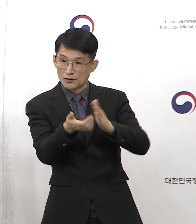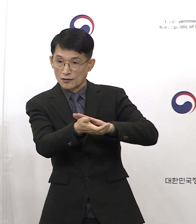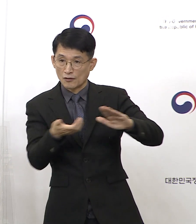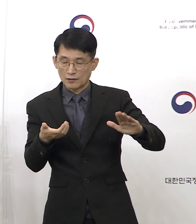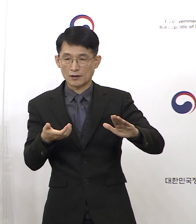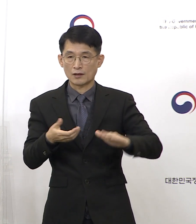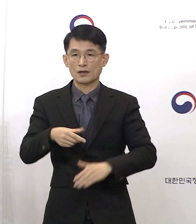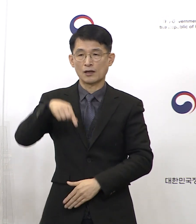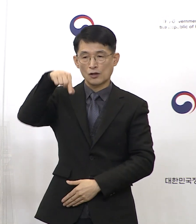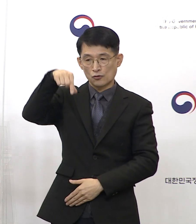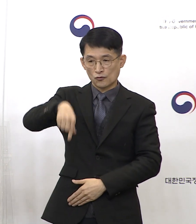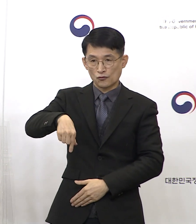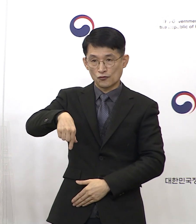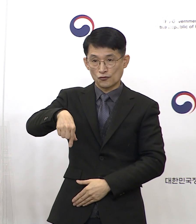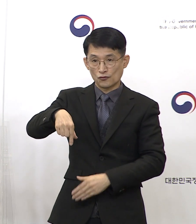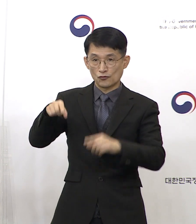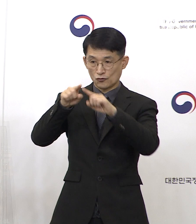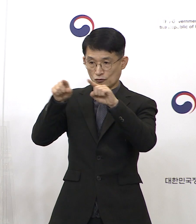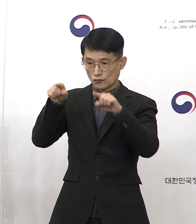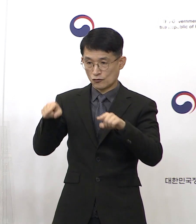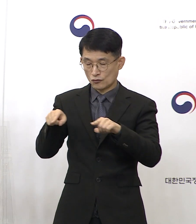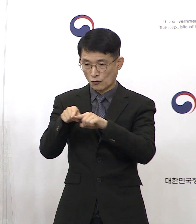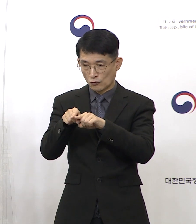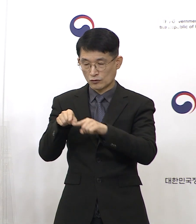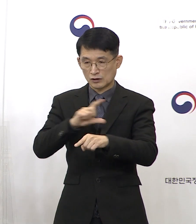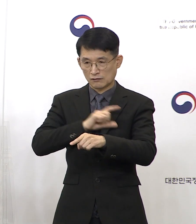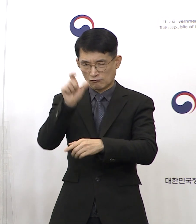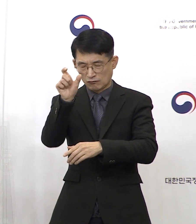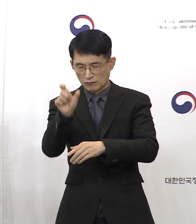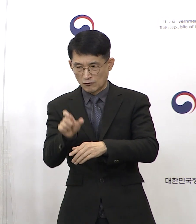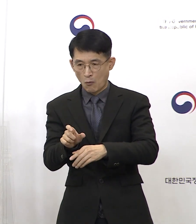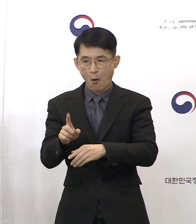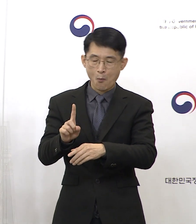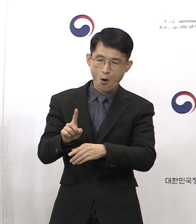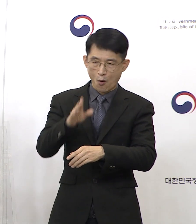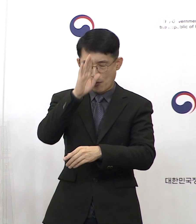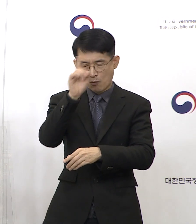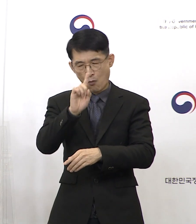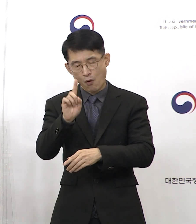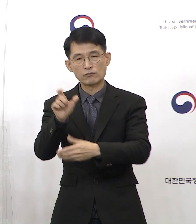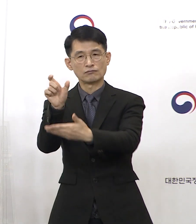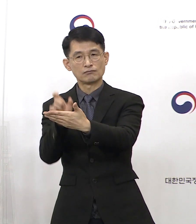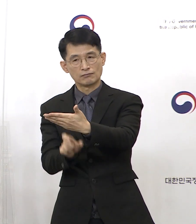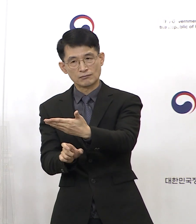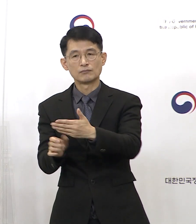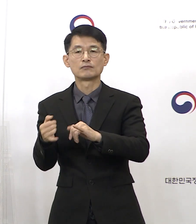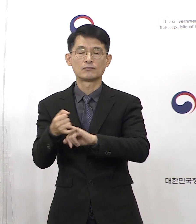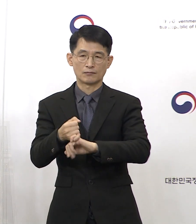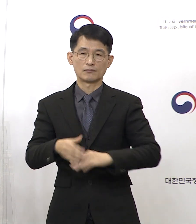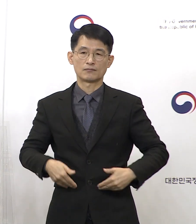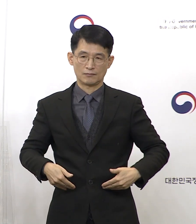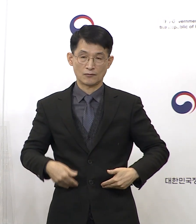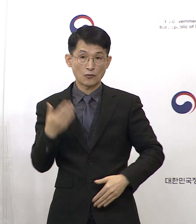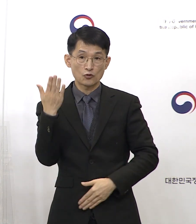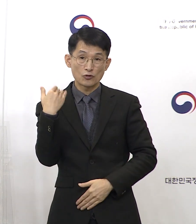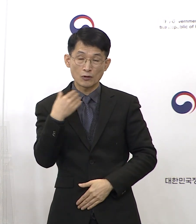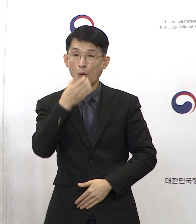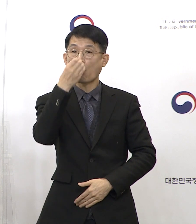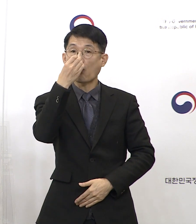우선 적용하기로 하였습니다. 이번 결정은 최근 홍콩에서